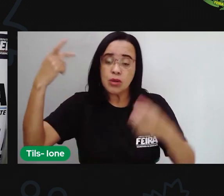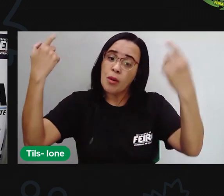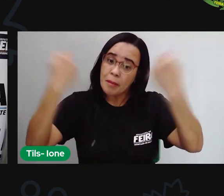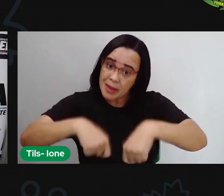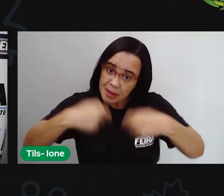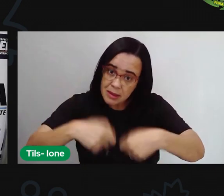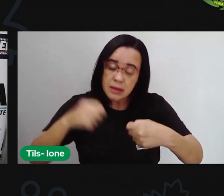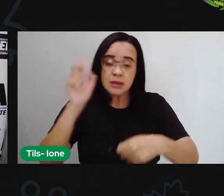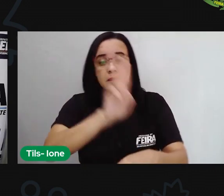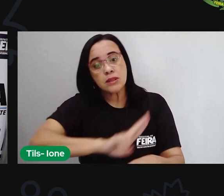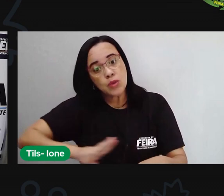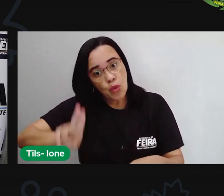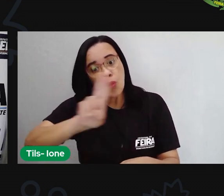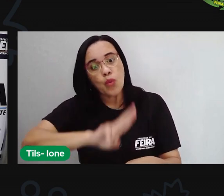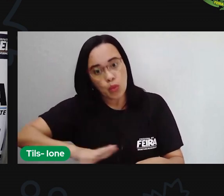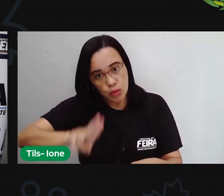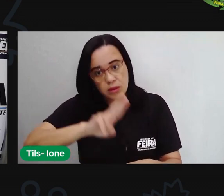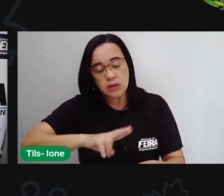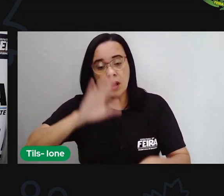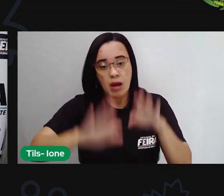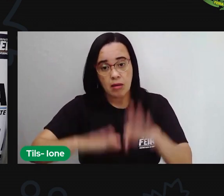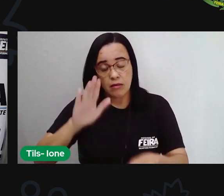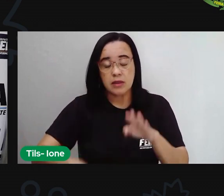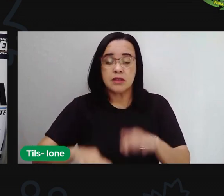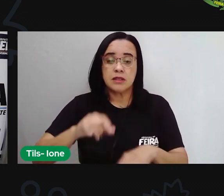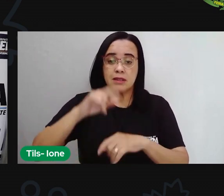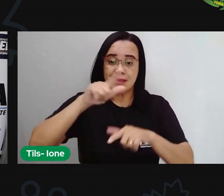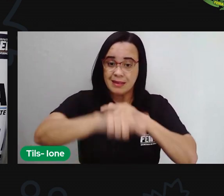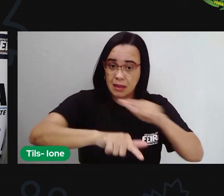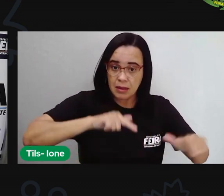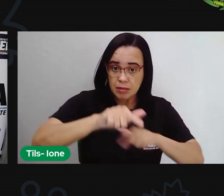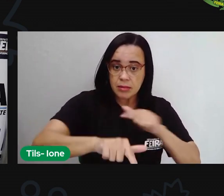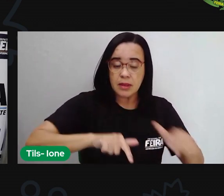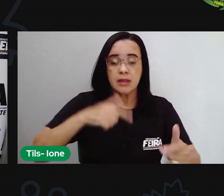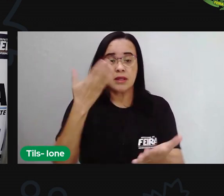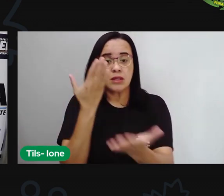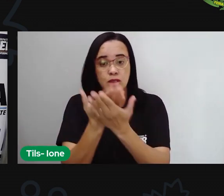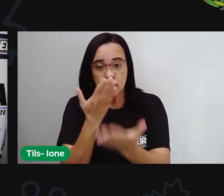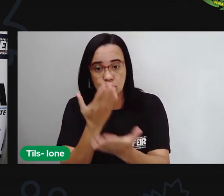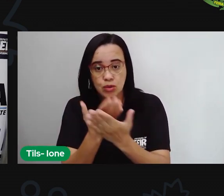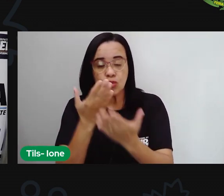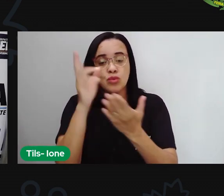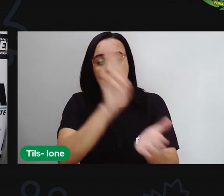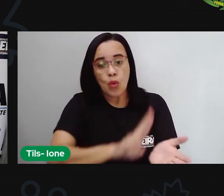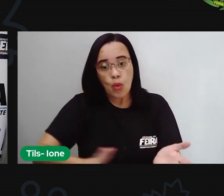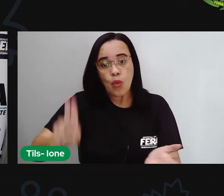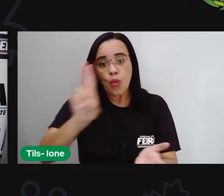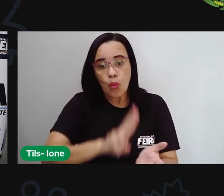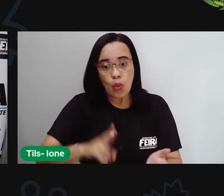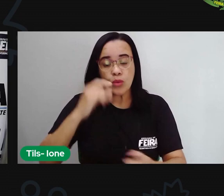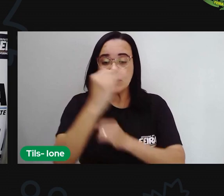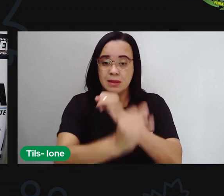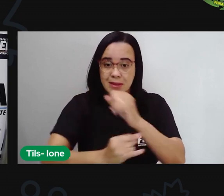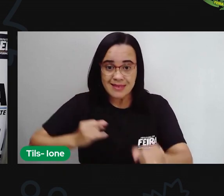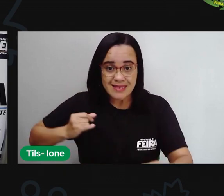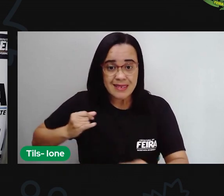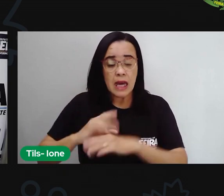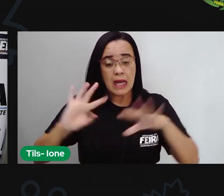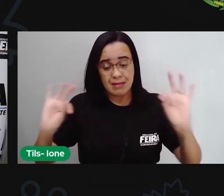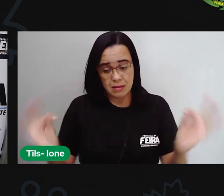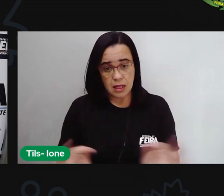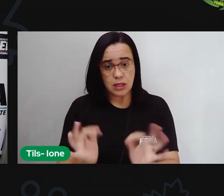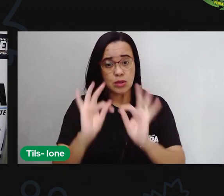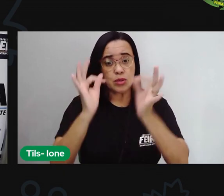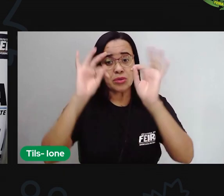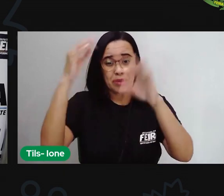atividades de trabalho de estudo utilizar a internet explorar os aparelhos tecnológicos tem sido